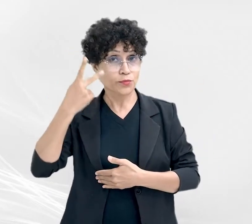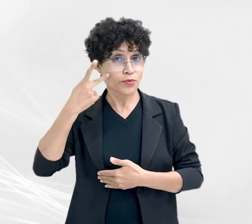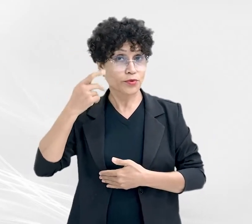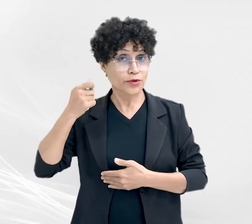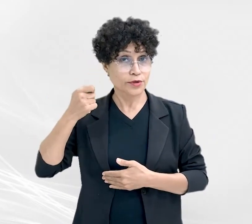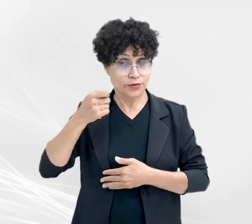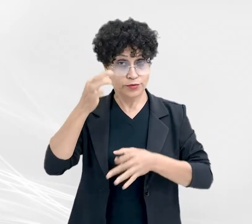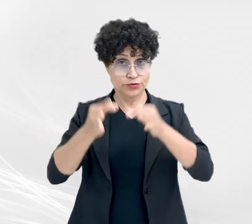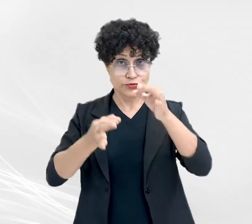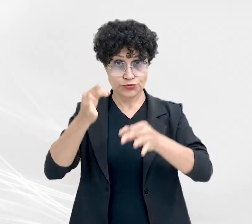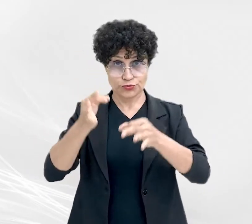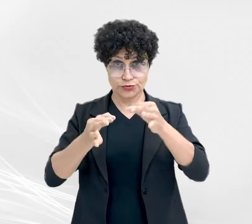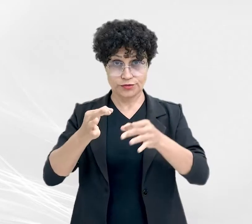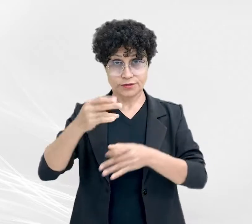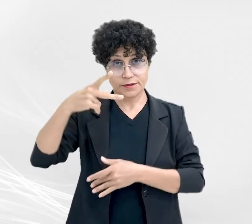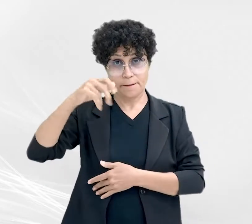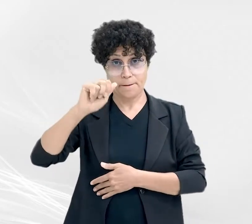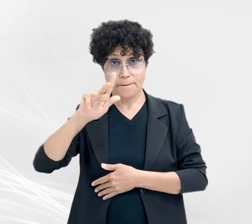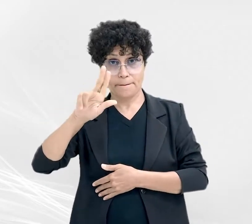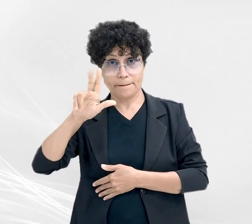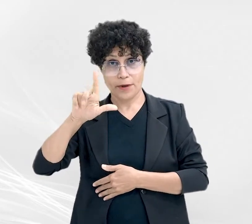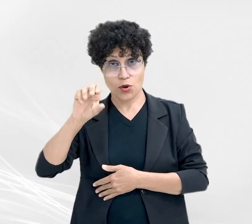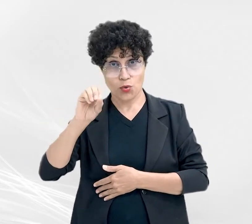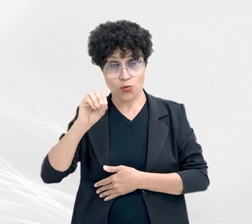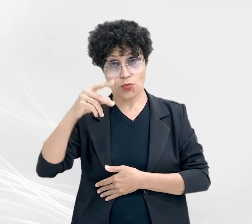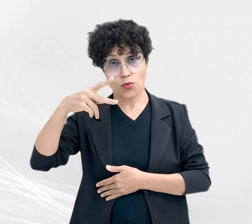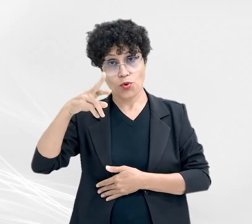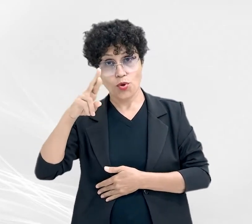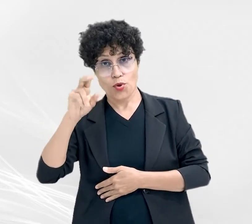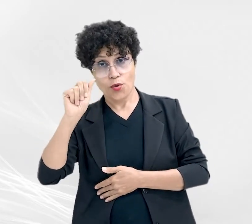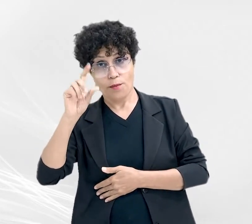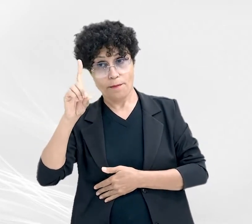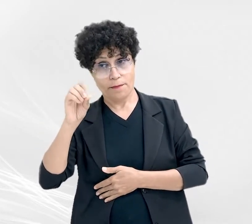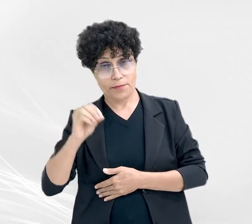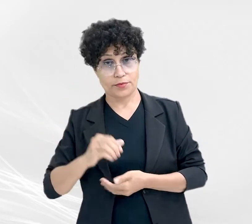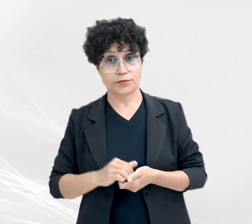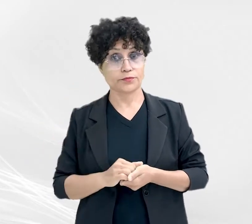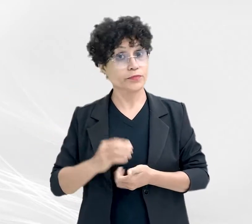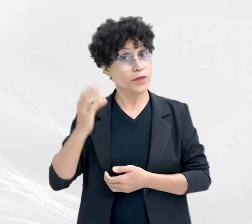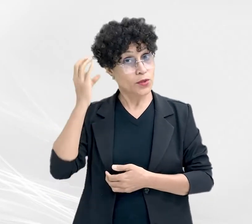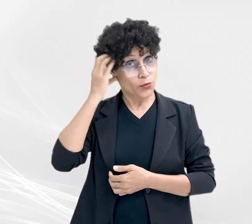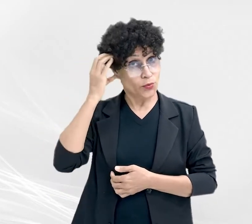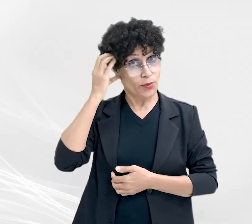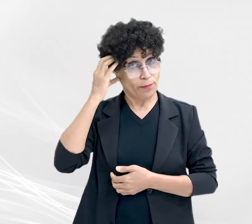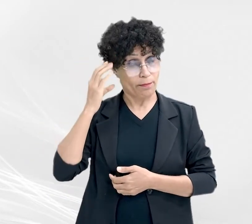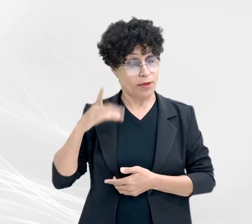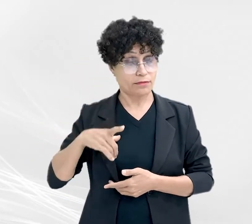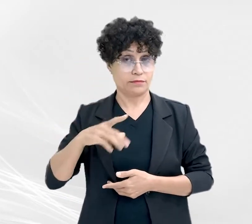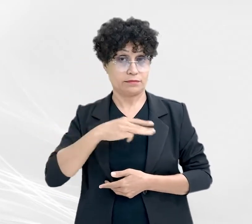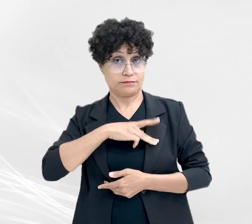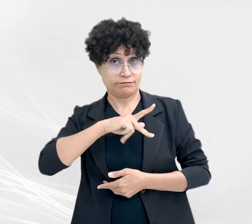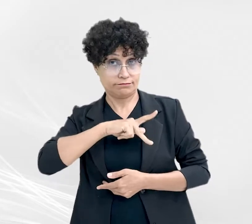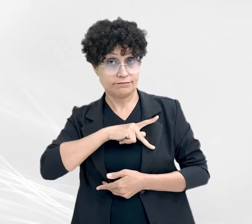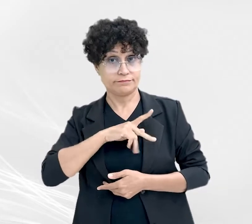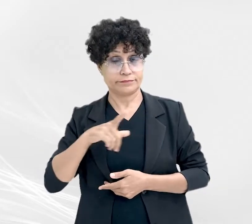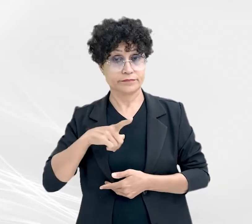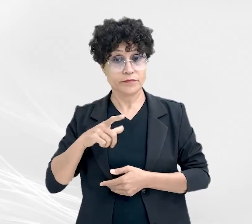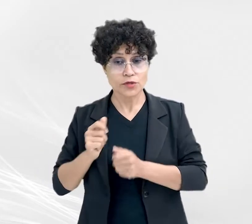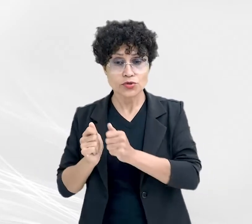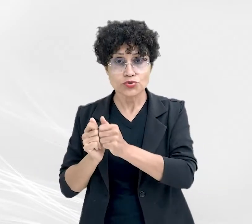Justiça, Paulo Roberto Jorge do Prado. Em Cuiabá, segundo ele, o Ministério Público, em conjunto